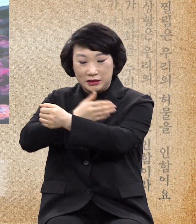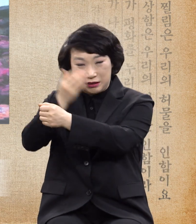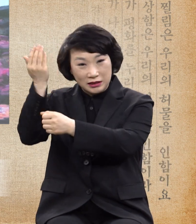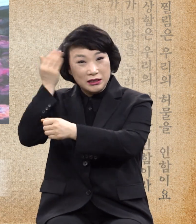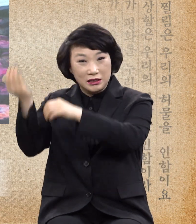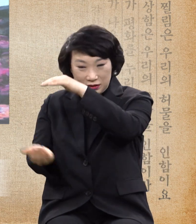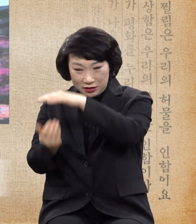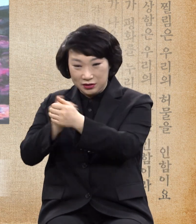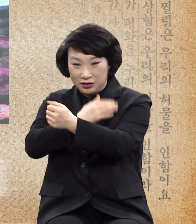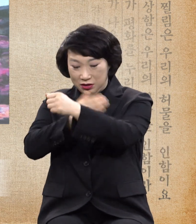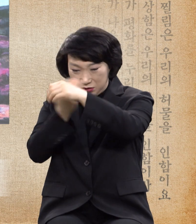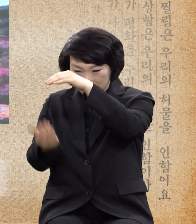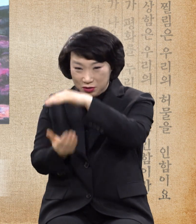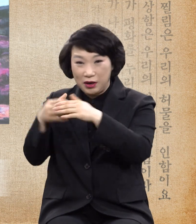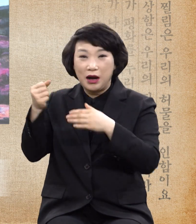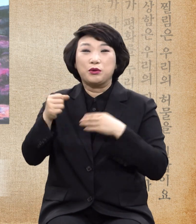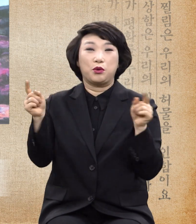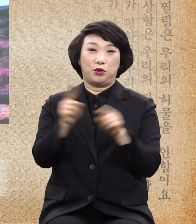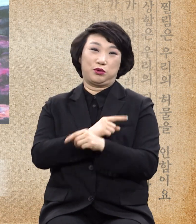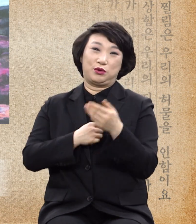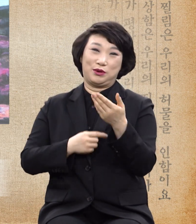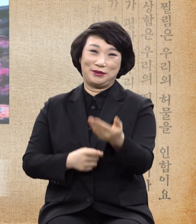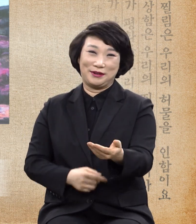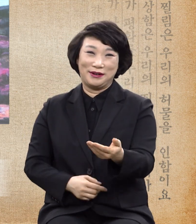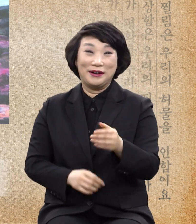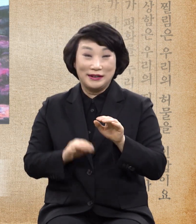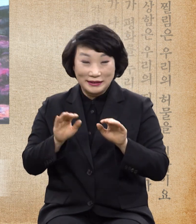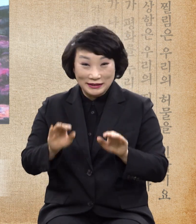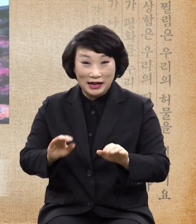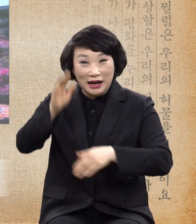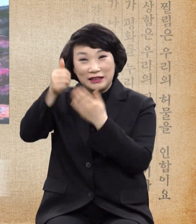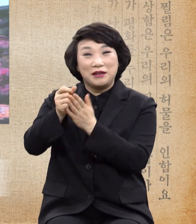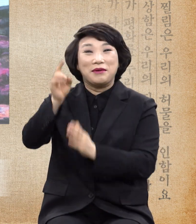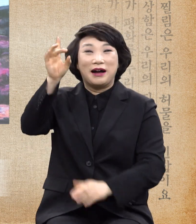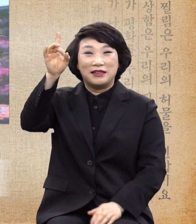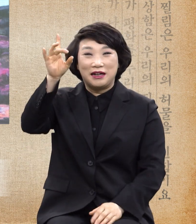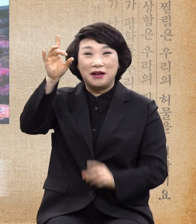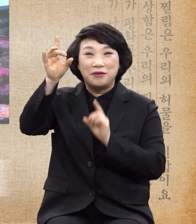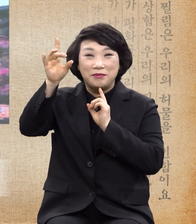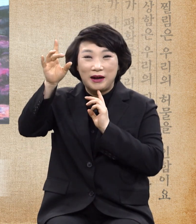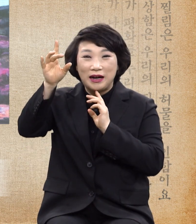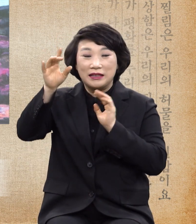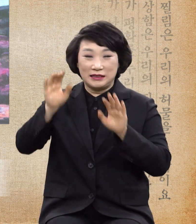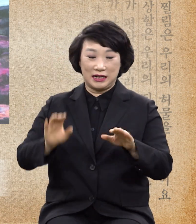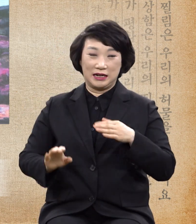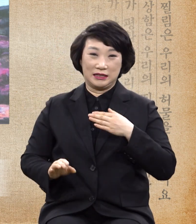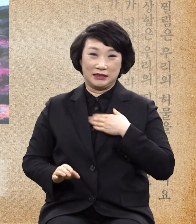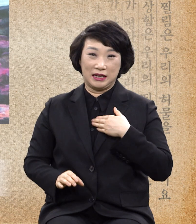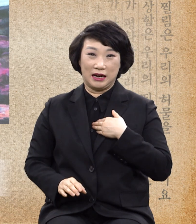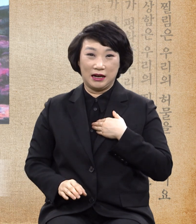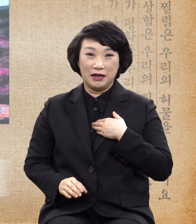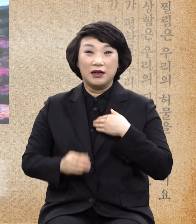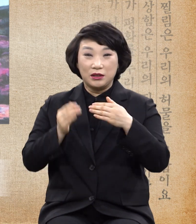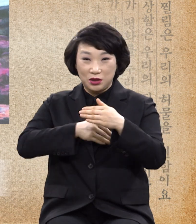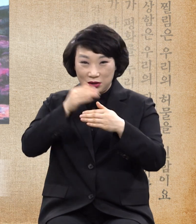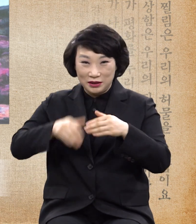전능함으로 고치셨으니 하나님만이 나에게 절대 필요하신